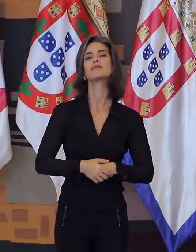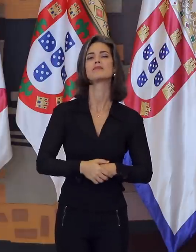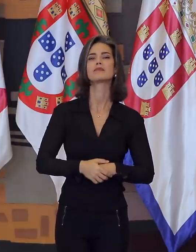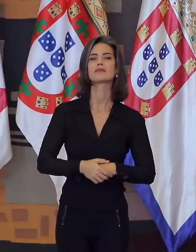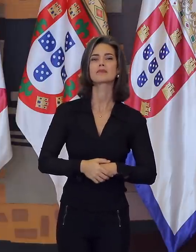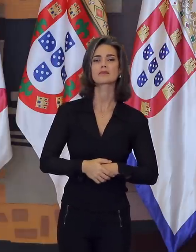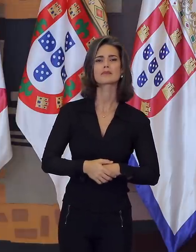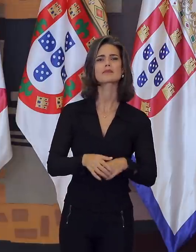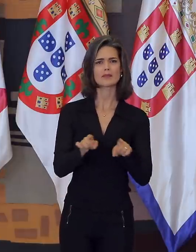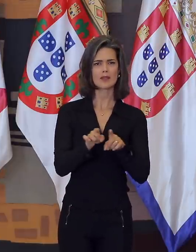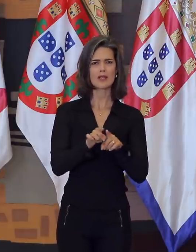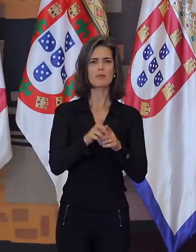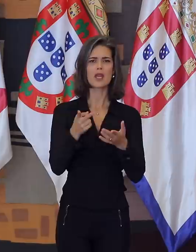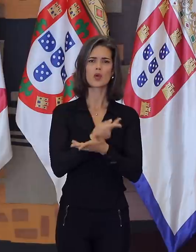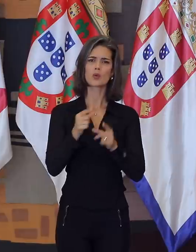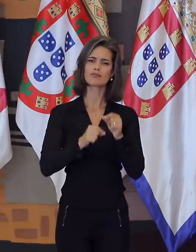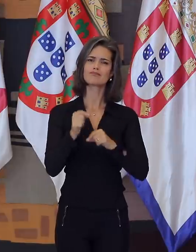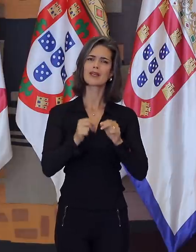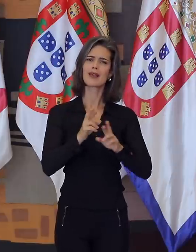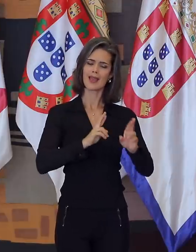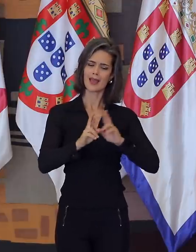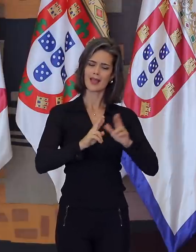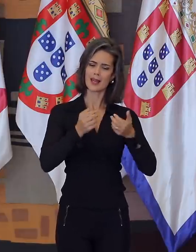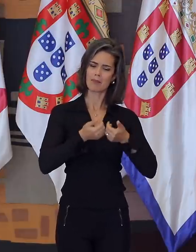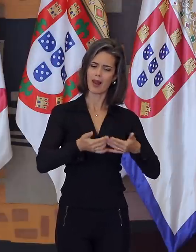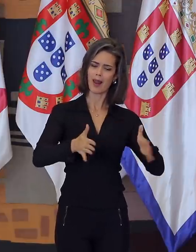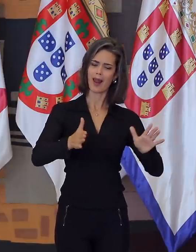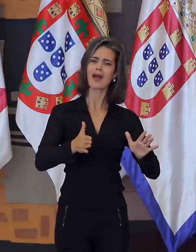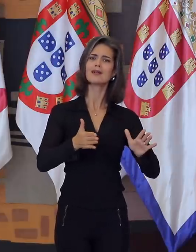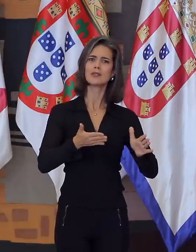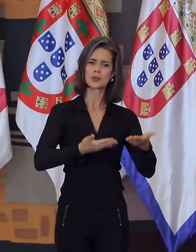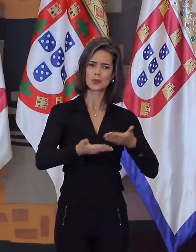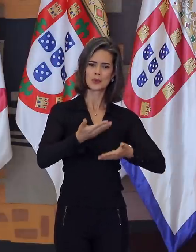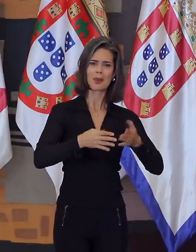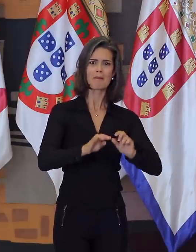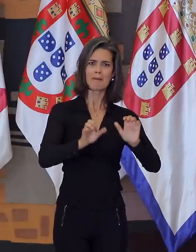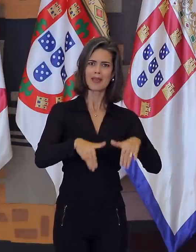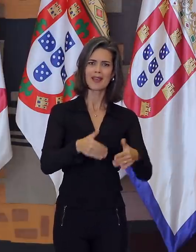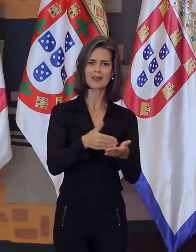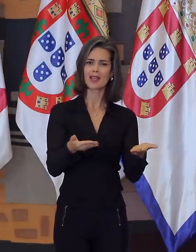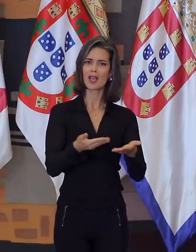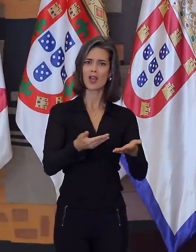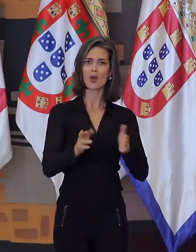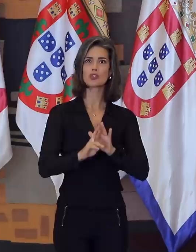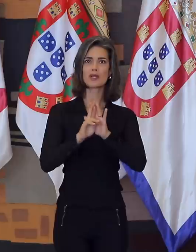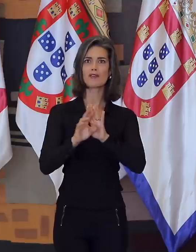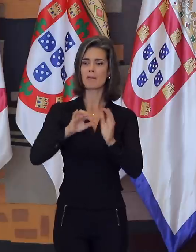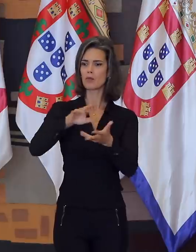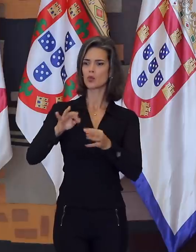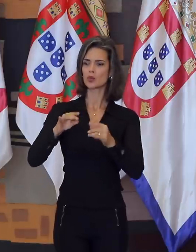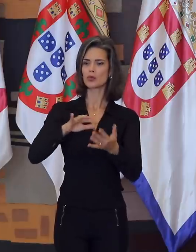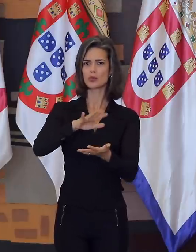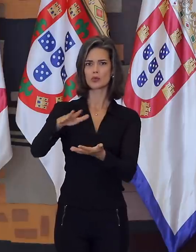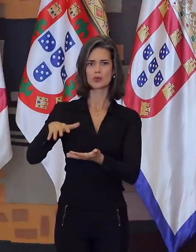águas que abriu caminhos para relações cada vez mais amistosas com nossos vizinhos e que é, até hoje, referência para o mundo, tem